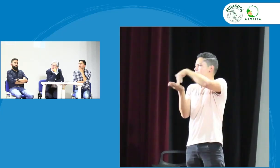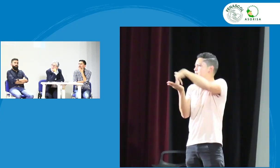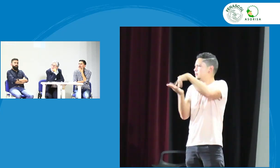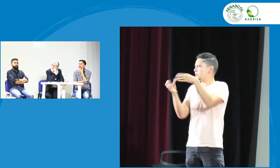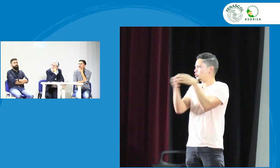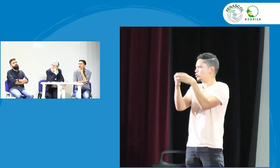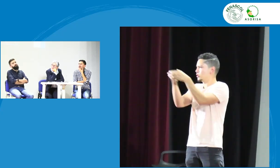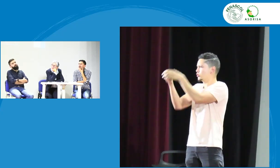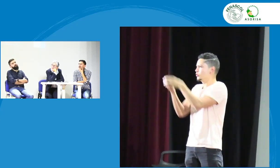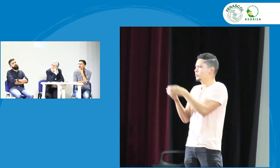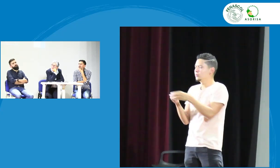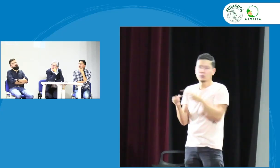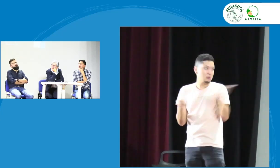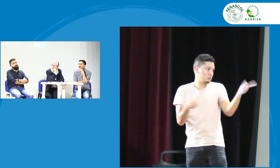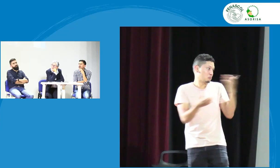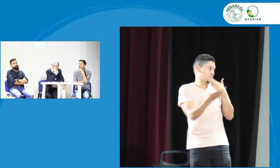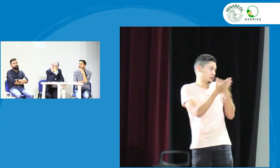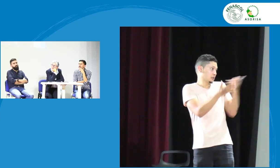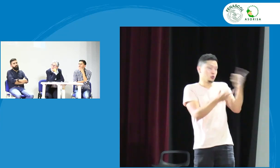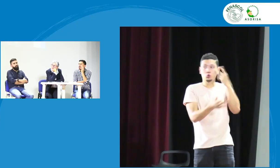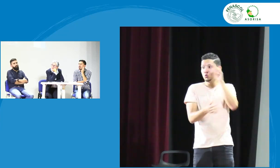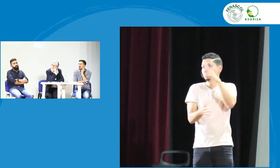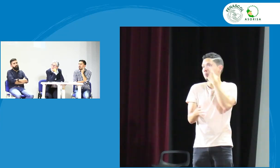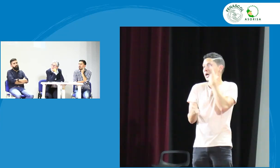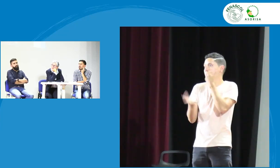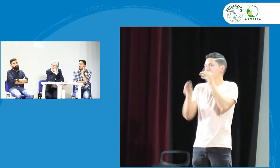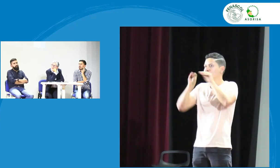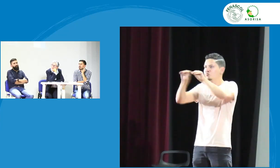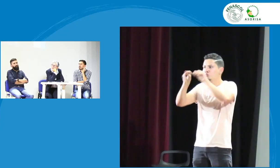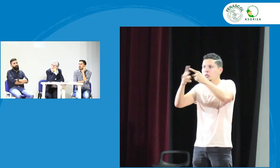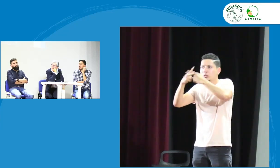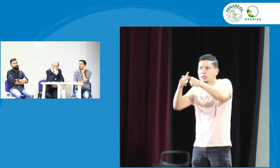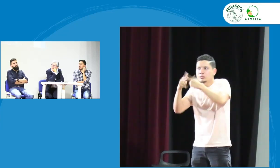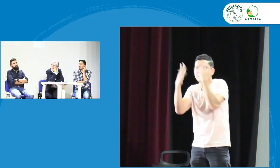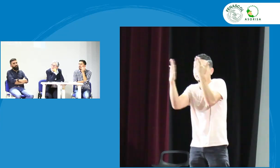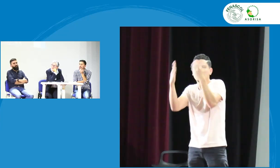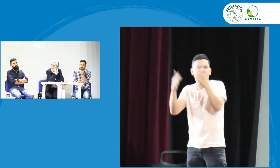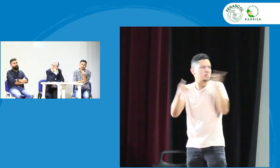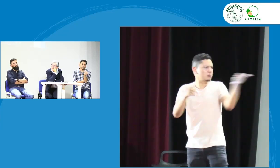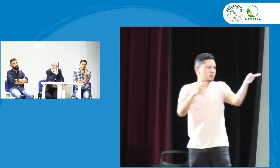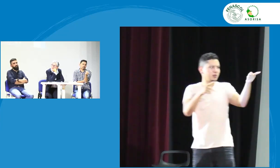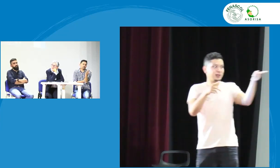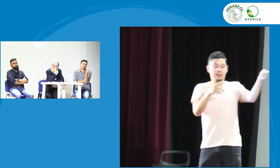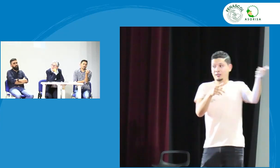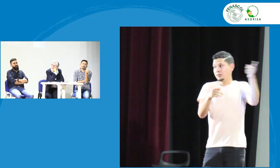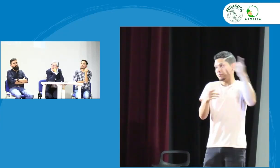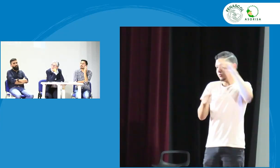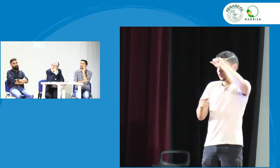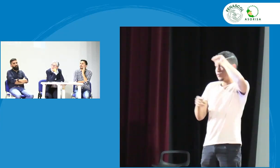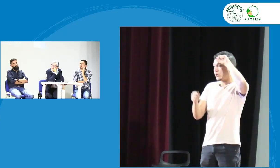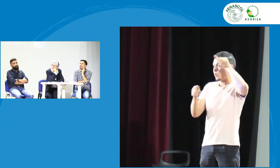adquisición y también pues debo agradecer a Luz Mari por este taller de formación